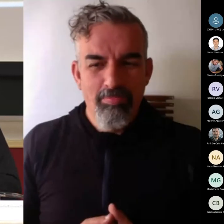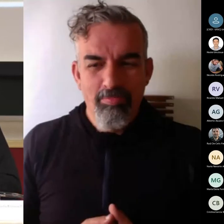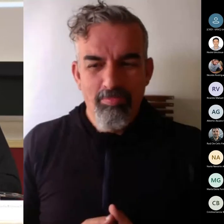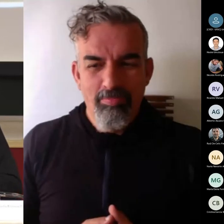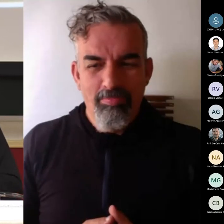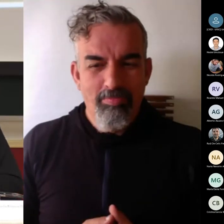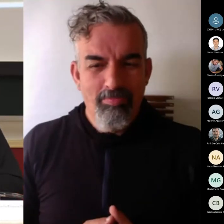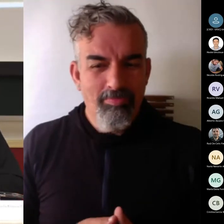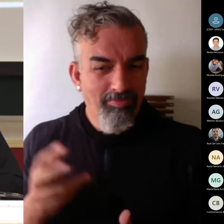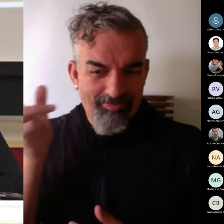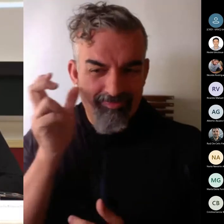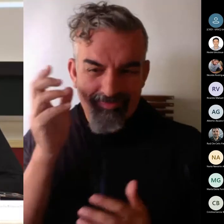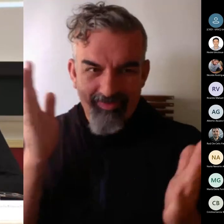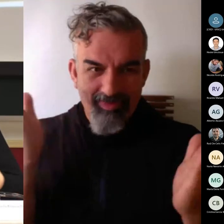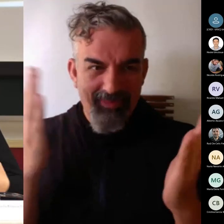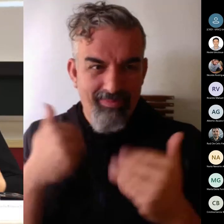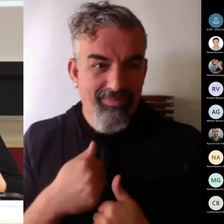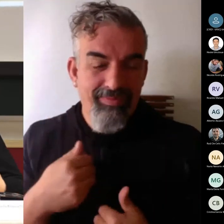gracias